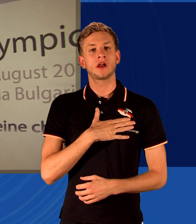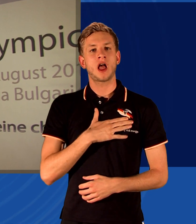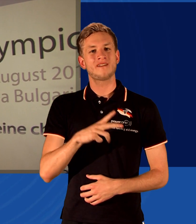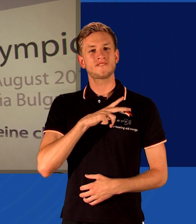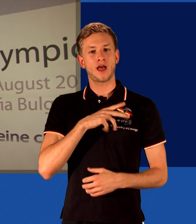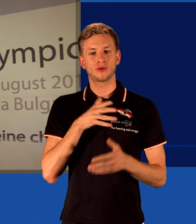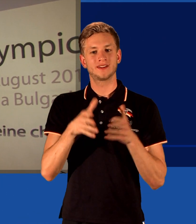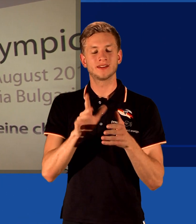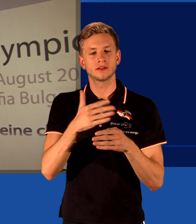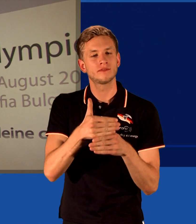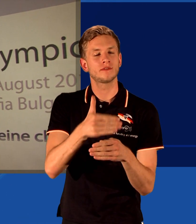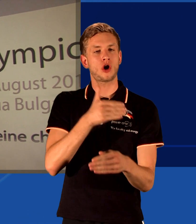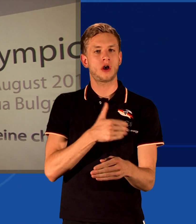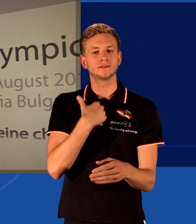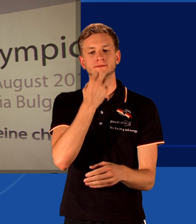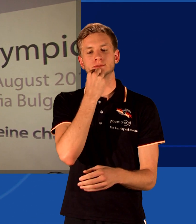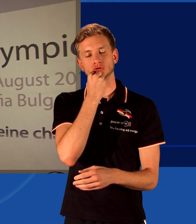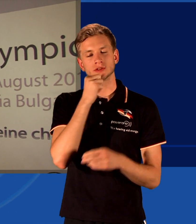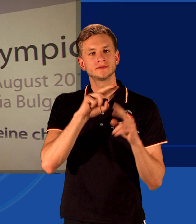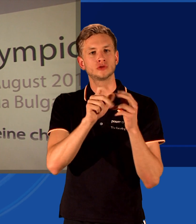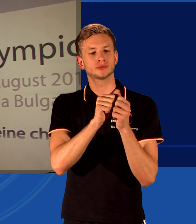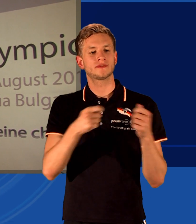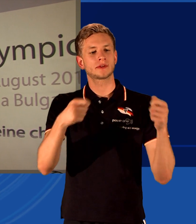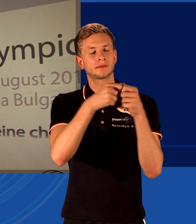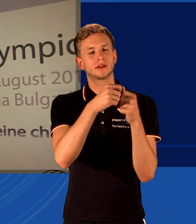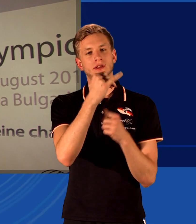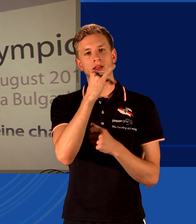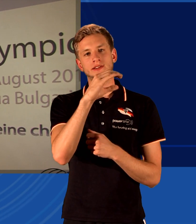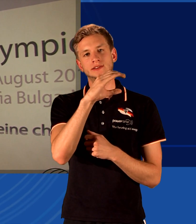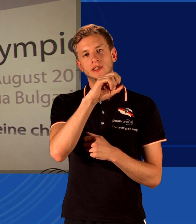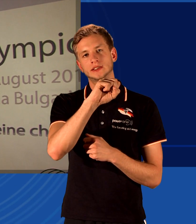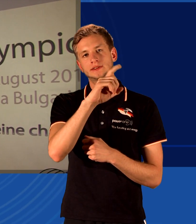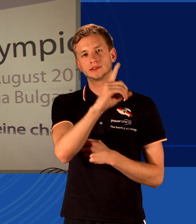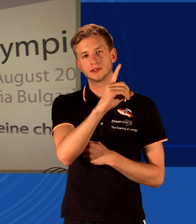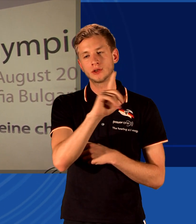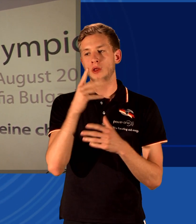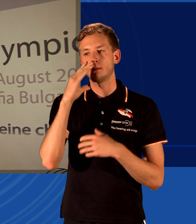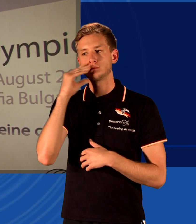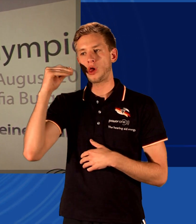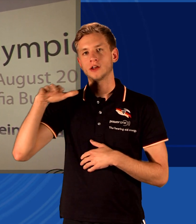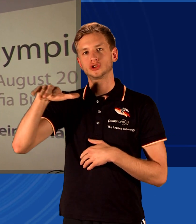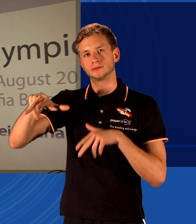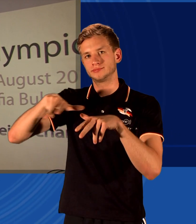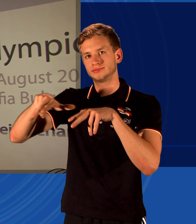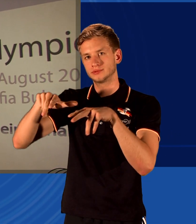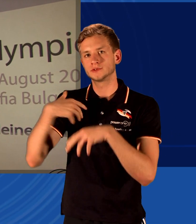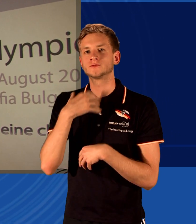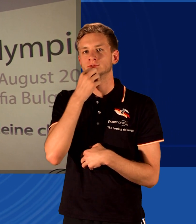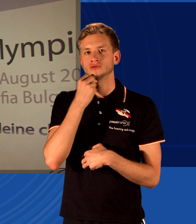preisgebe, möchte ich erstmal dem Weltsportverband, dem ICSD und dem bulgarischen Ausrichter natürlich ein ganz großes Lob zollen,